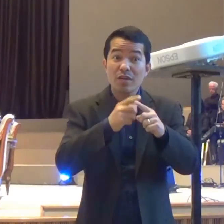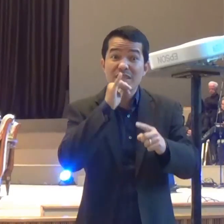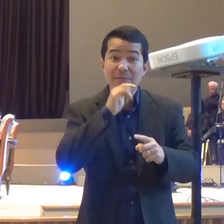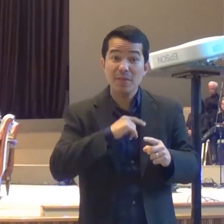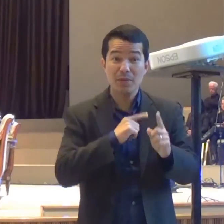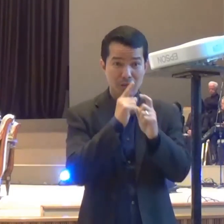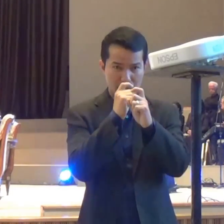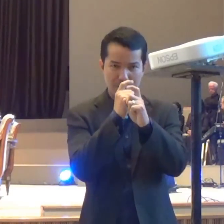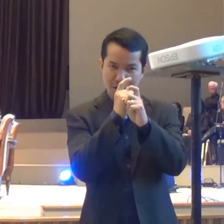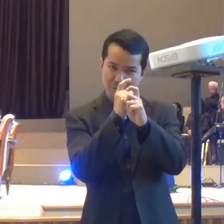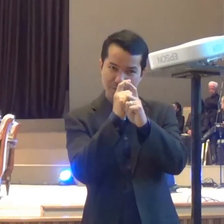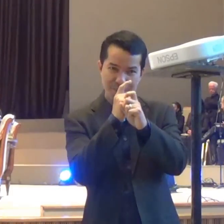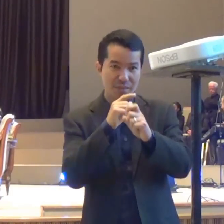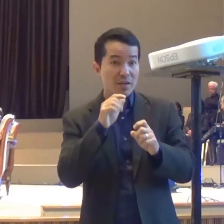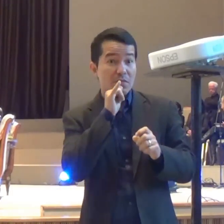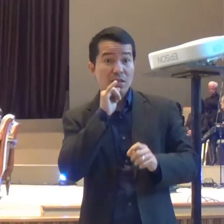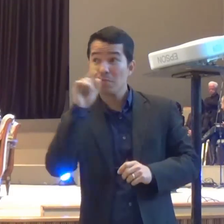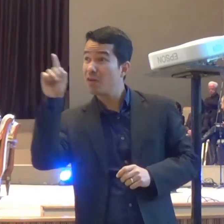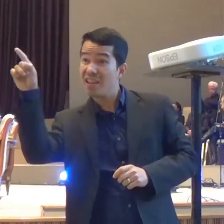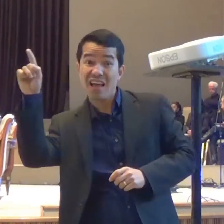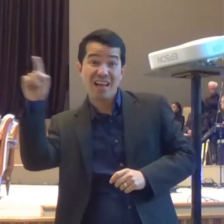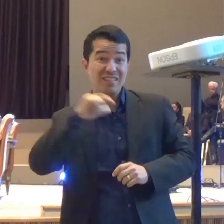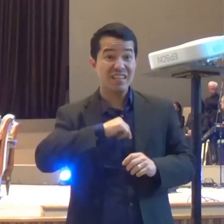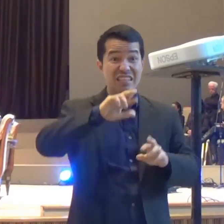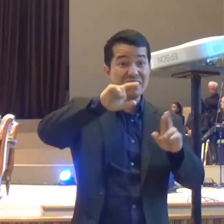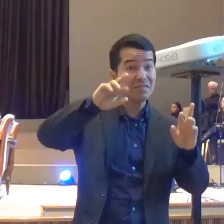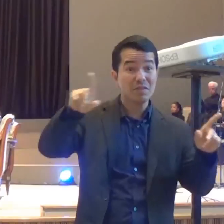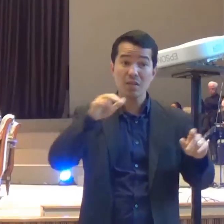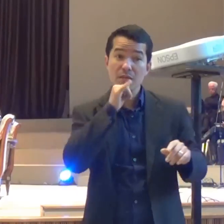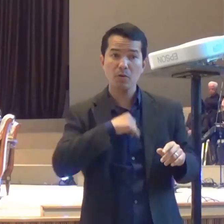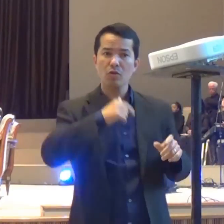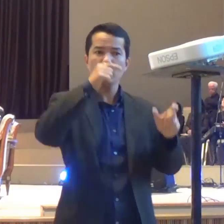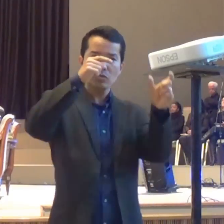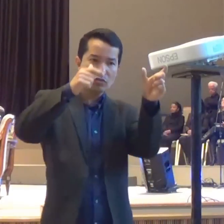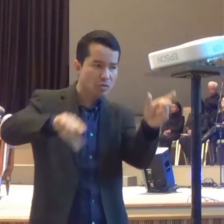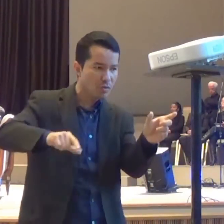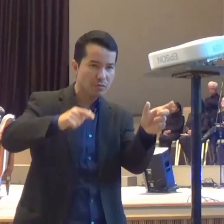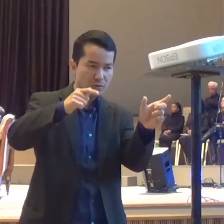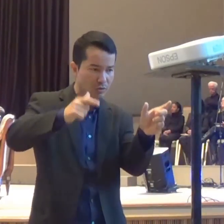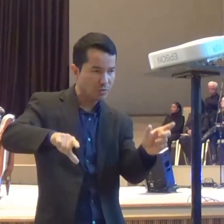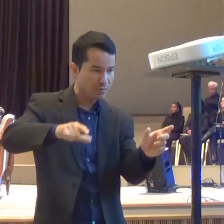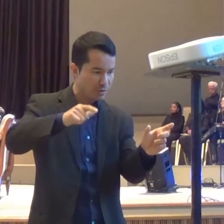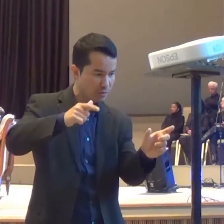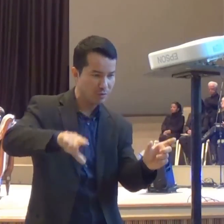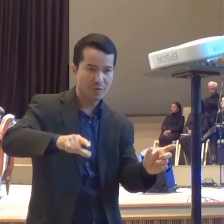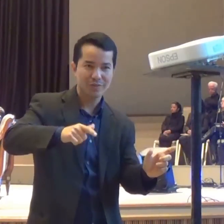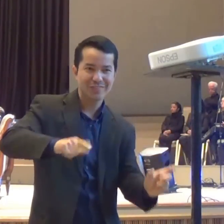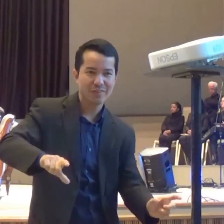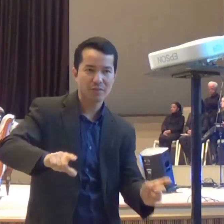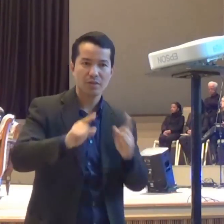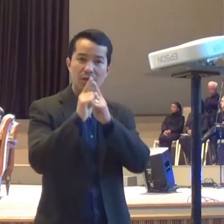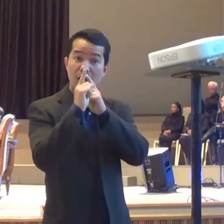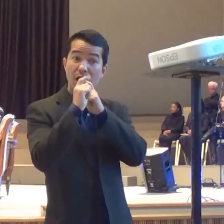a repetição Por exemplo, não existe superlativo na língua hebraica Se eu quisesse dizer